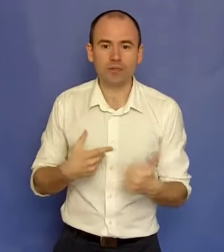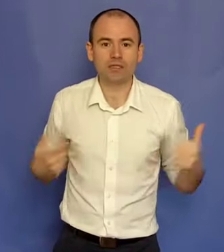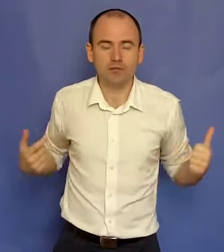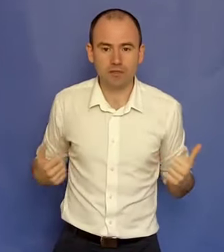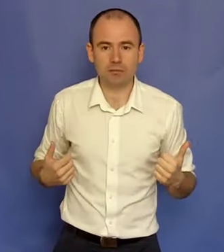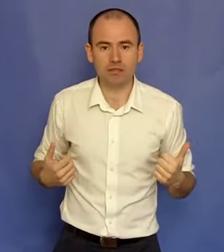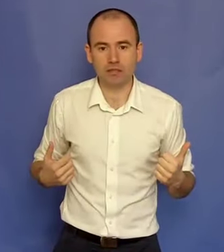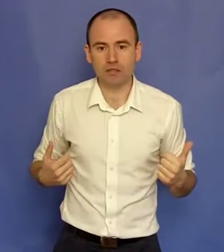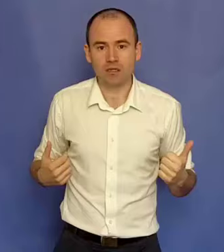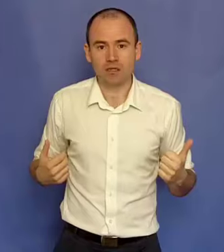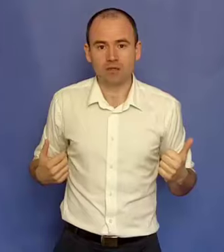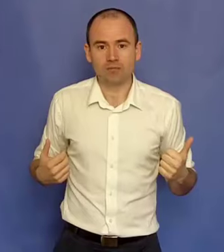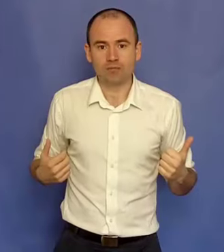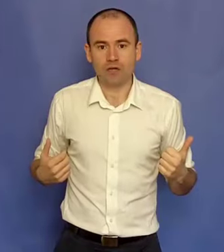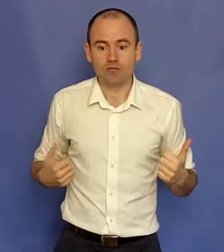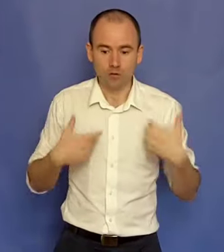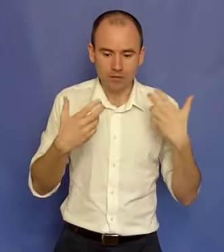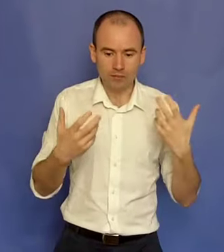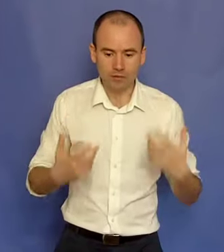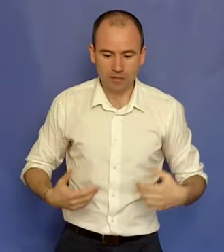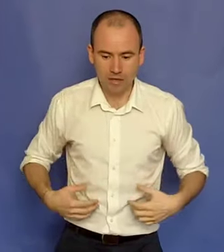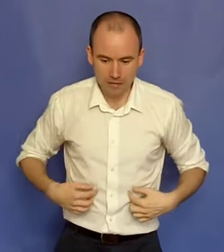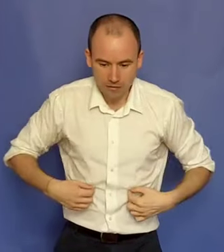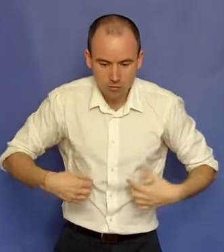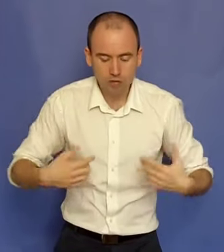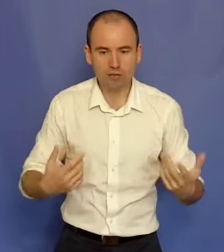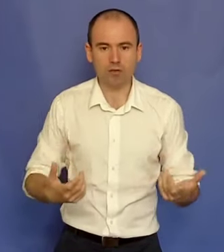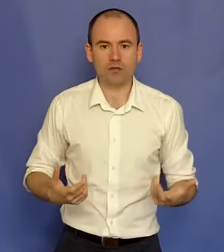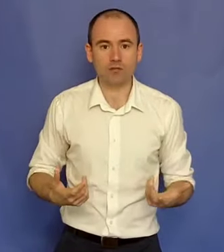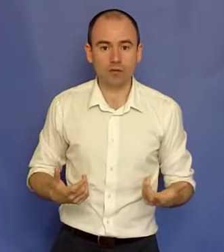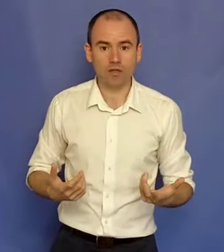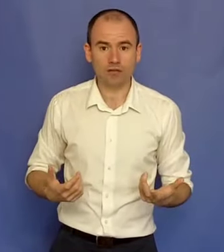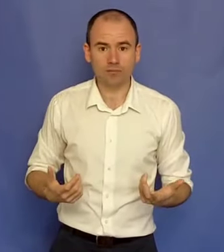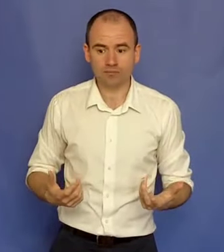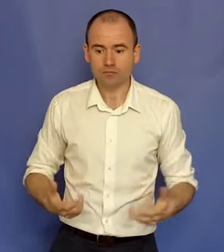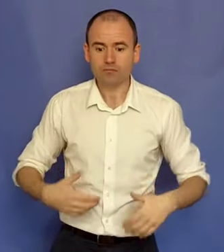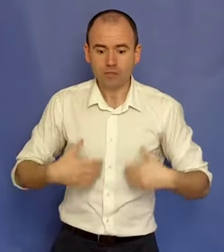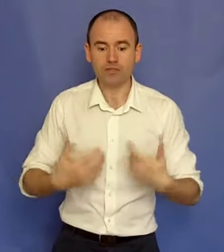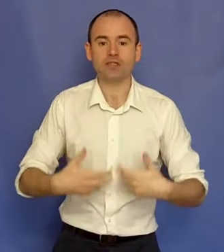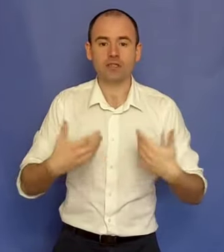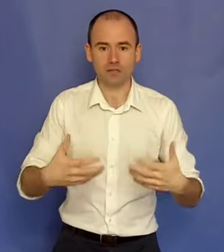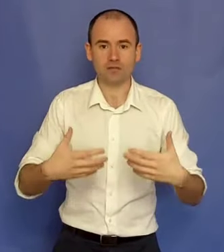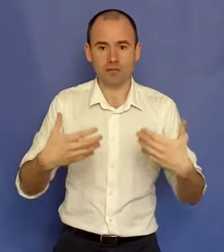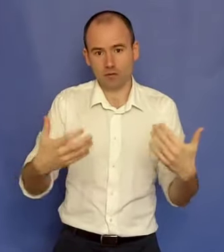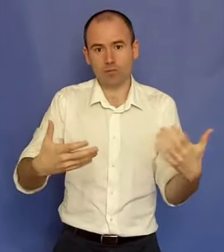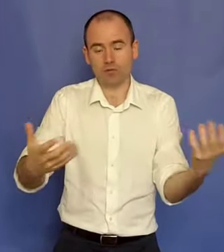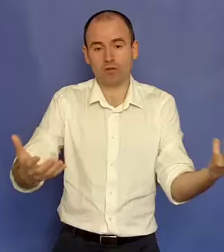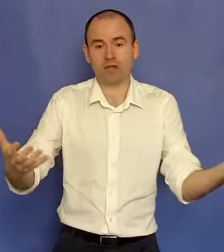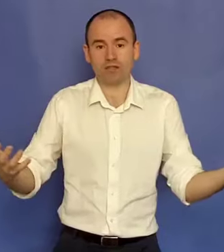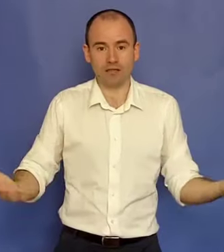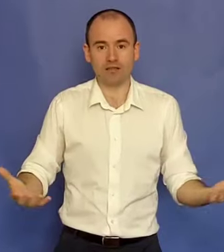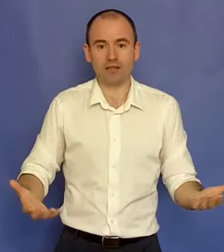iubire, te vinzi pe tine. Vorbind despre tine, arătându-ți latura ta luminoasă, încerci să arăți că ești o persoană de calitate